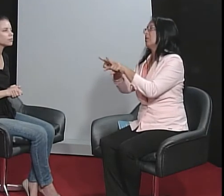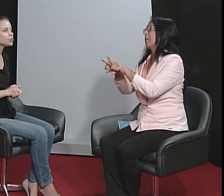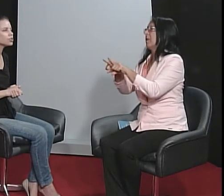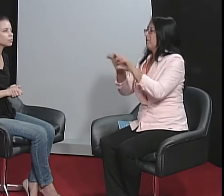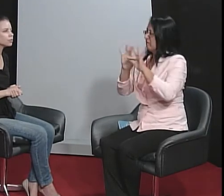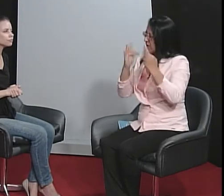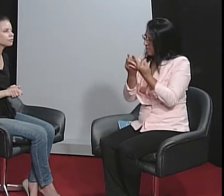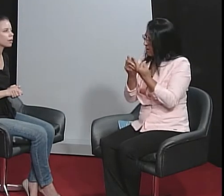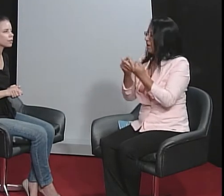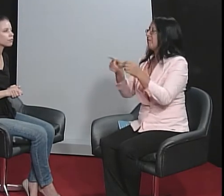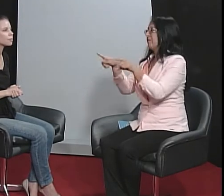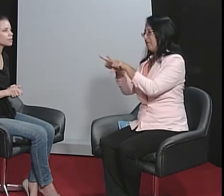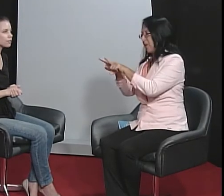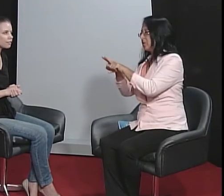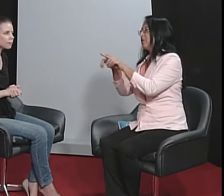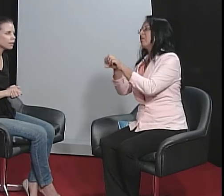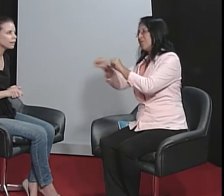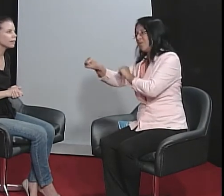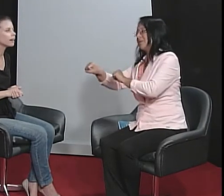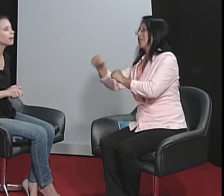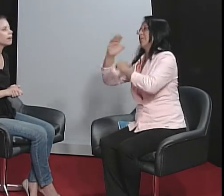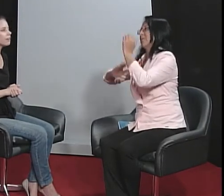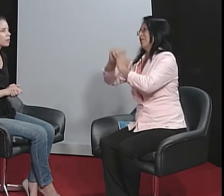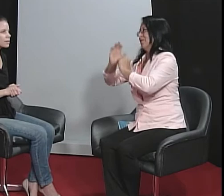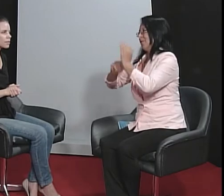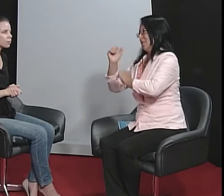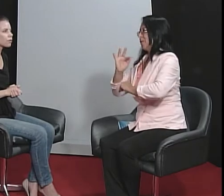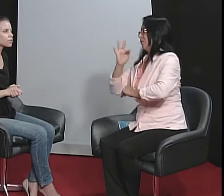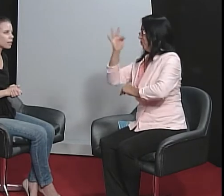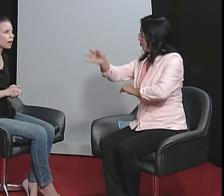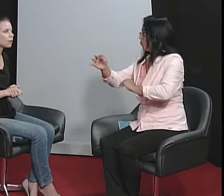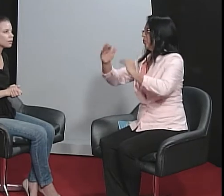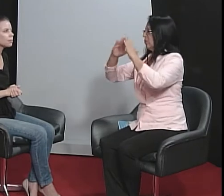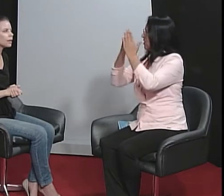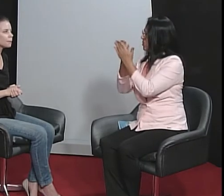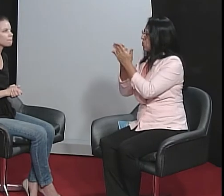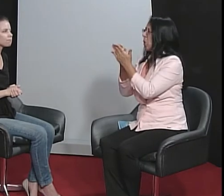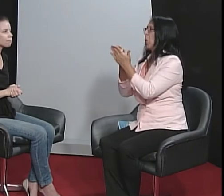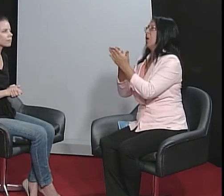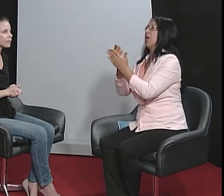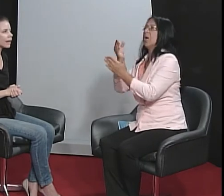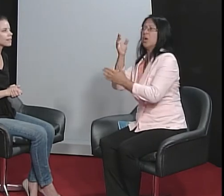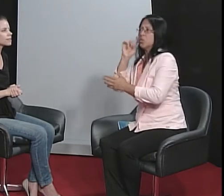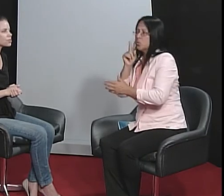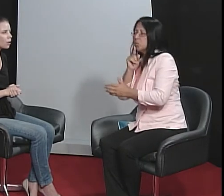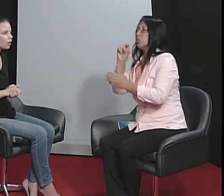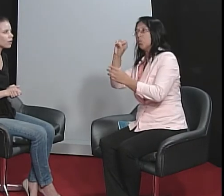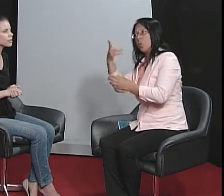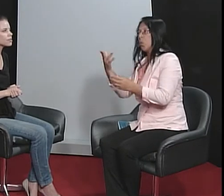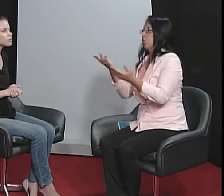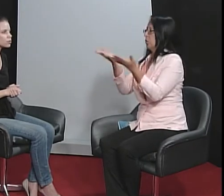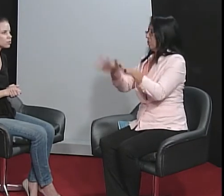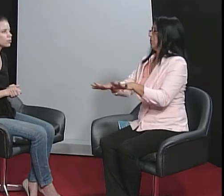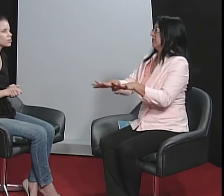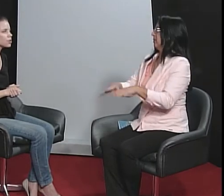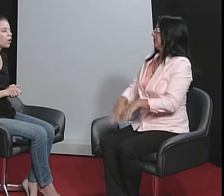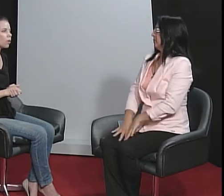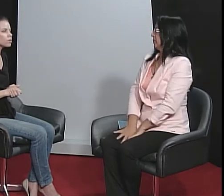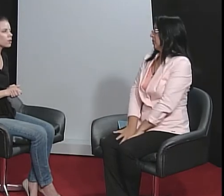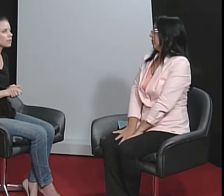estímulo. Falta formação da família, formação profissional também, né, nas escolas de surdos ou escolas